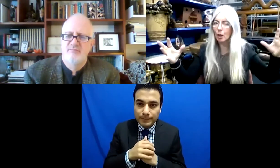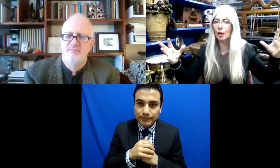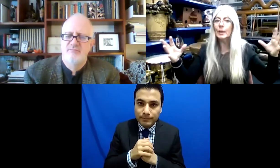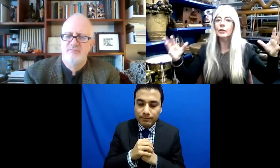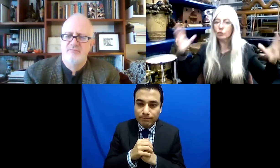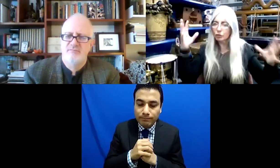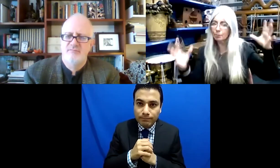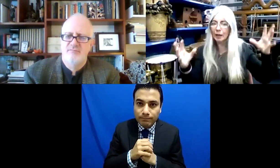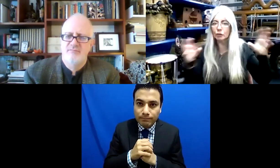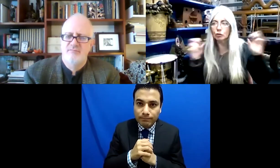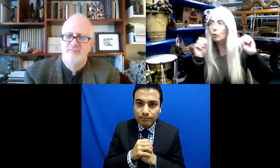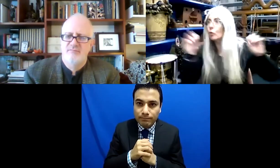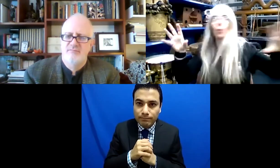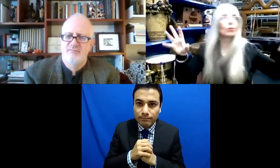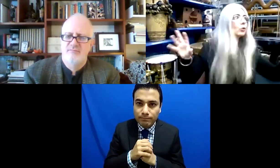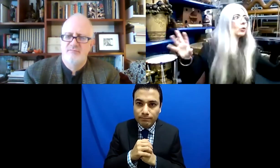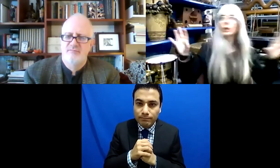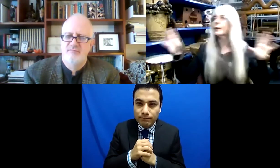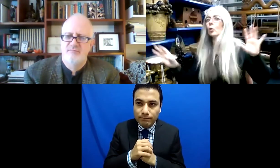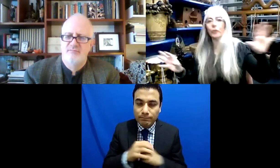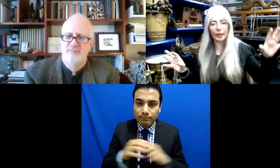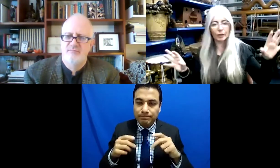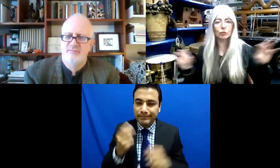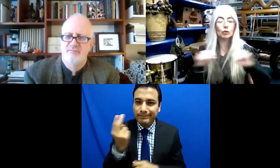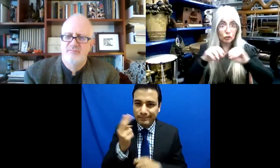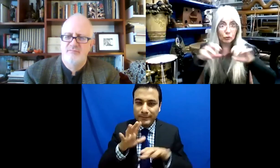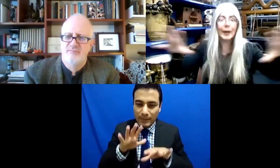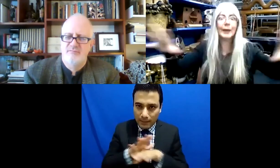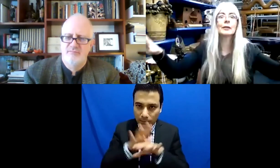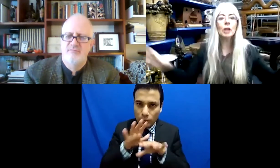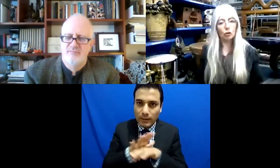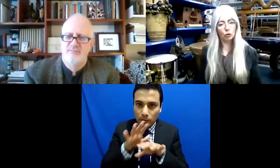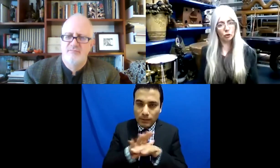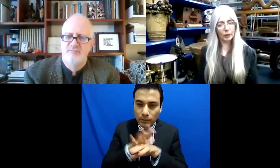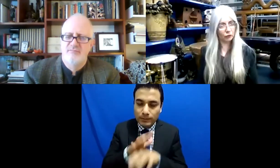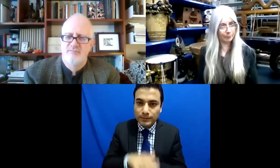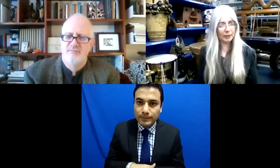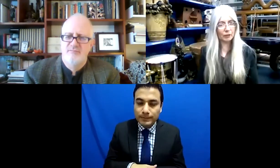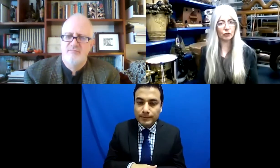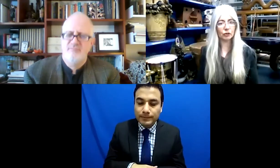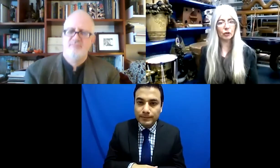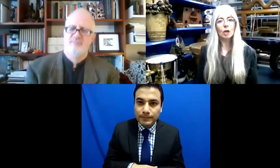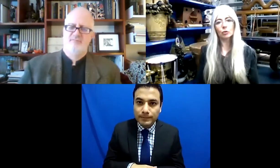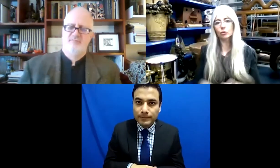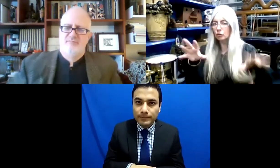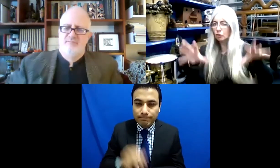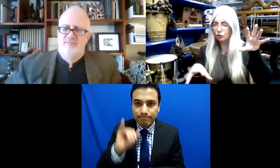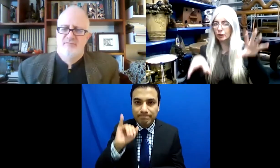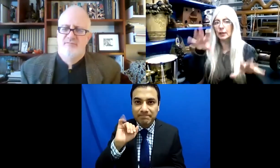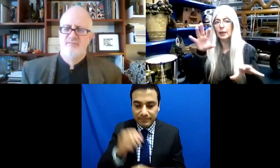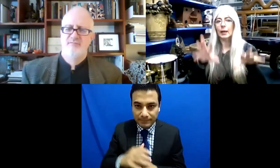que van a causar grandes cambios. Entonces hay un deseo por